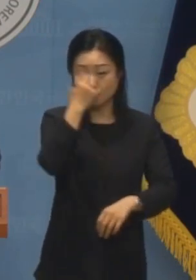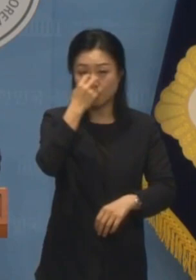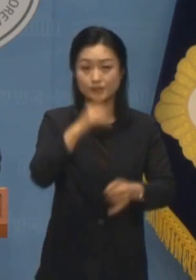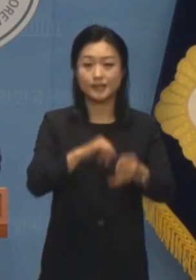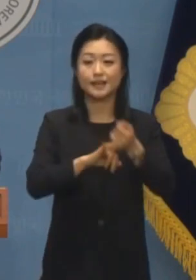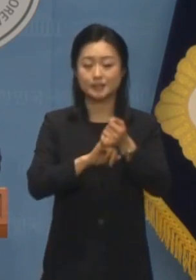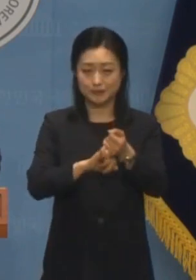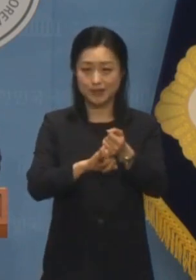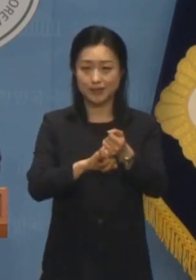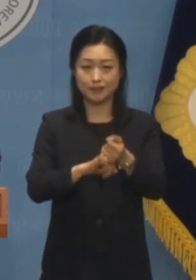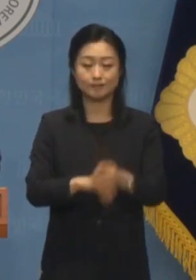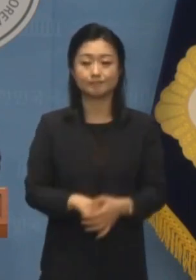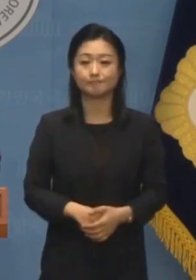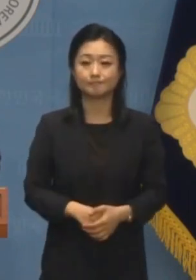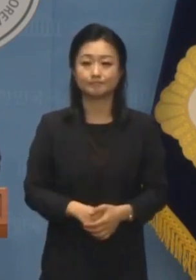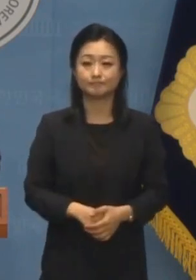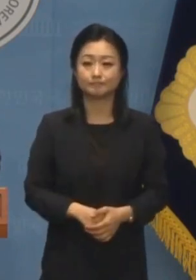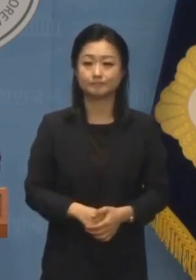다할 것입니다